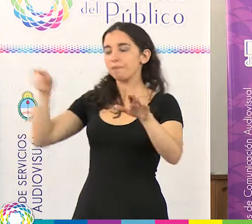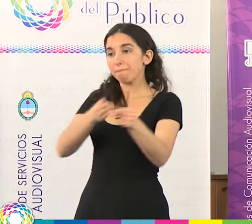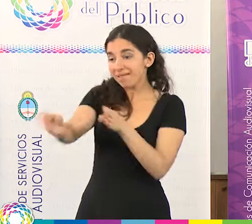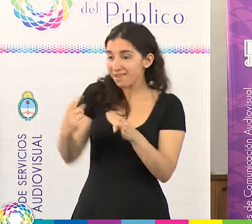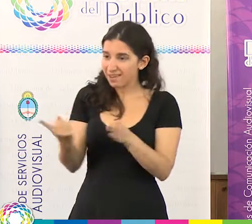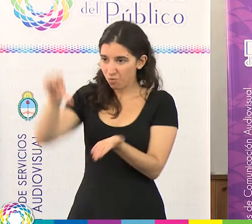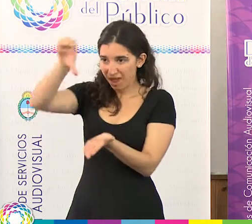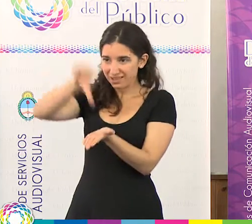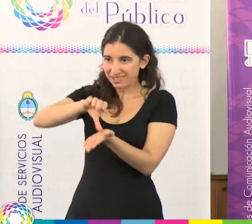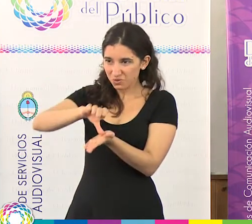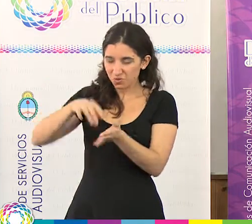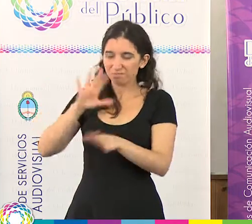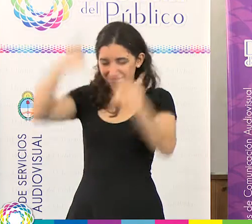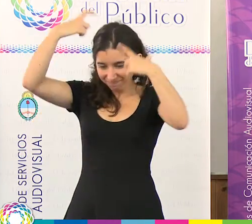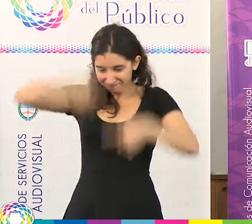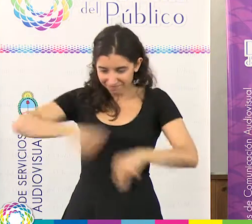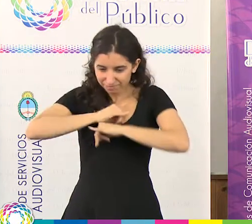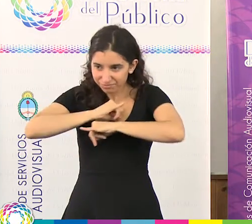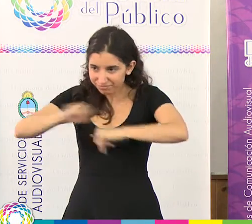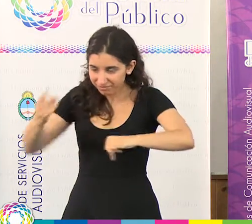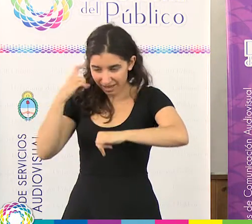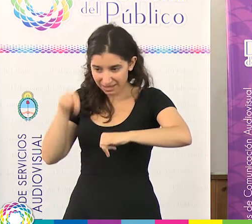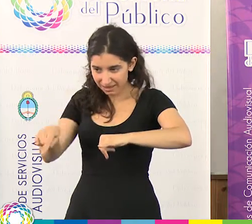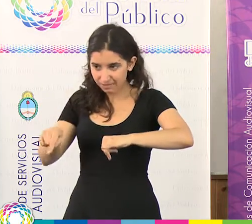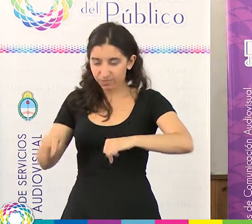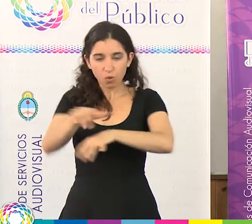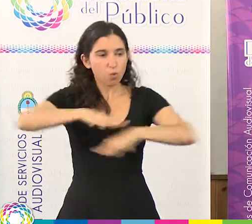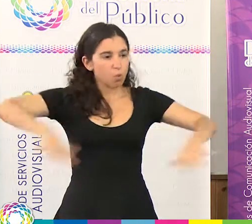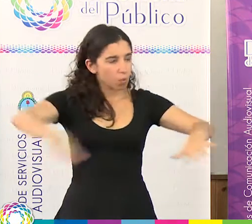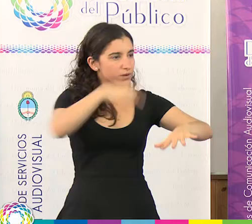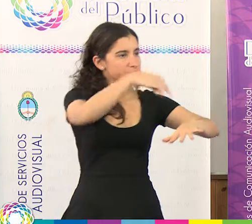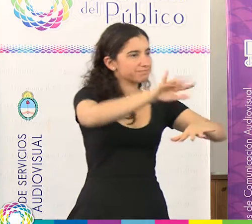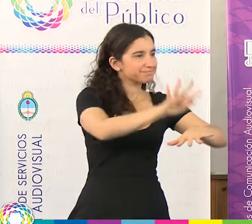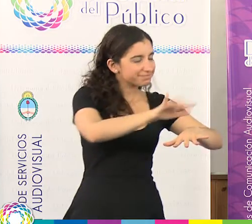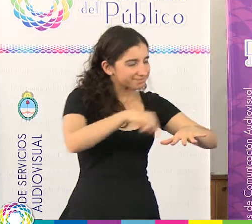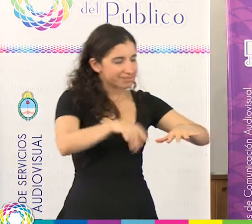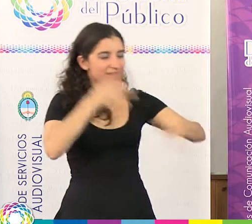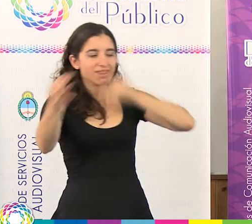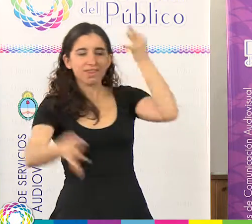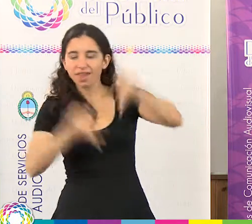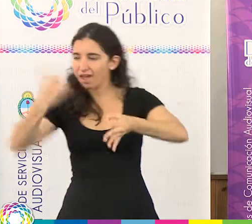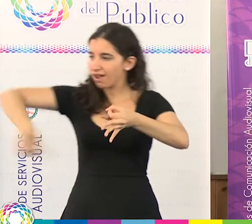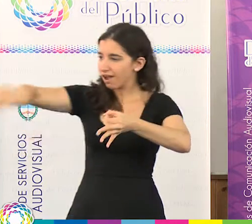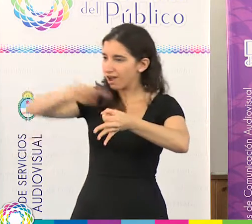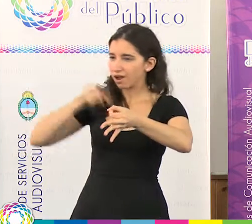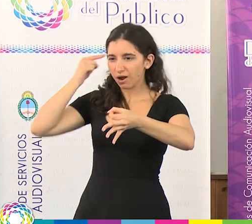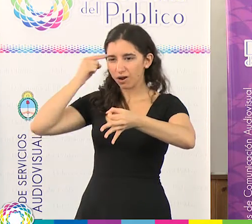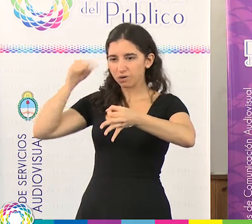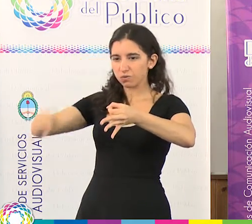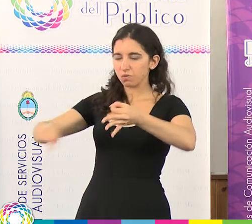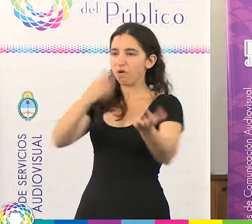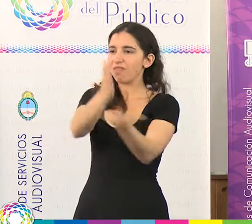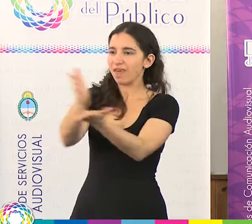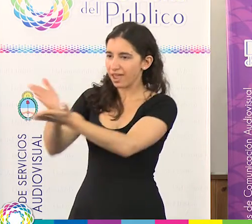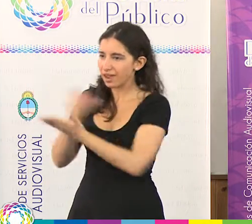y por eso también tiene que ver con conocer, difundir y promover espacios de diálogos en cuanto a nuestros derechos